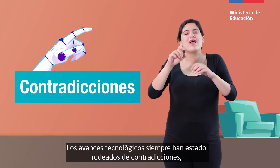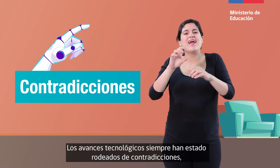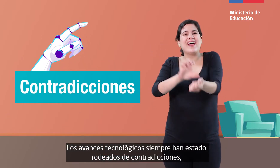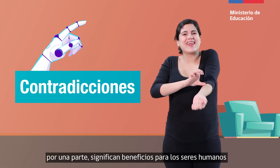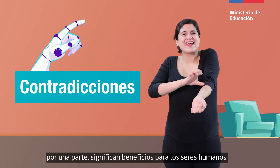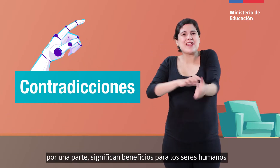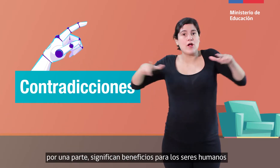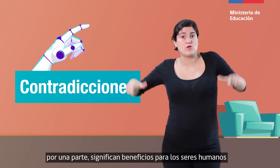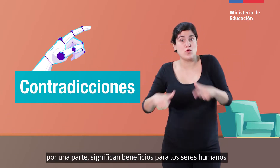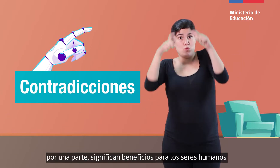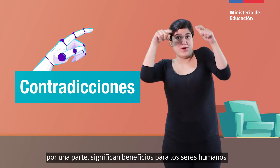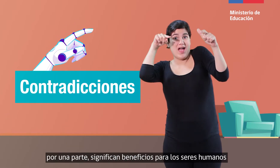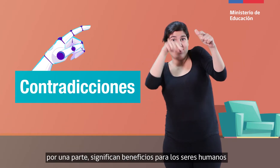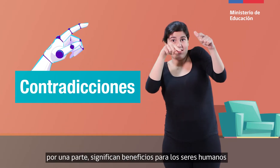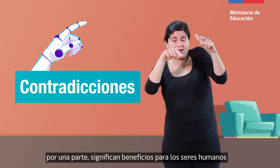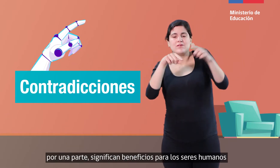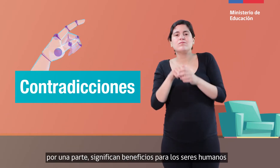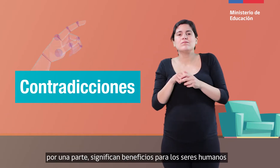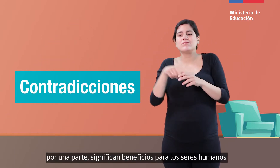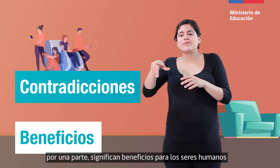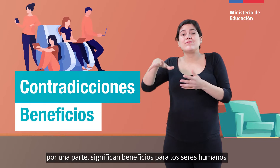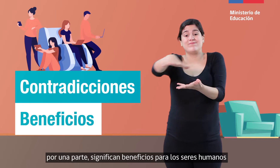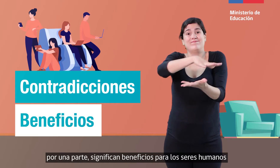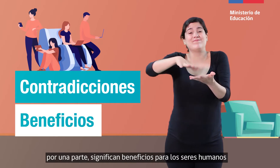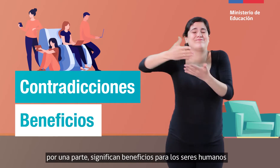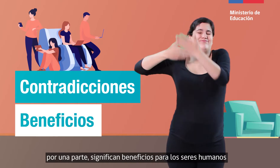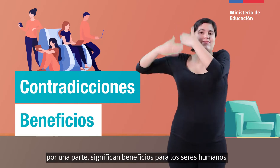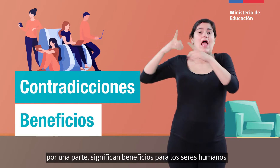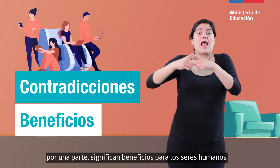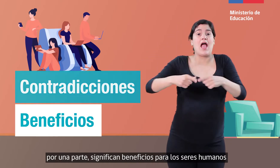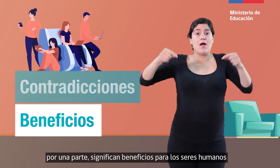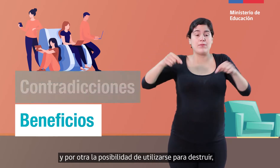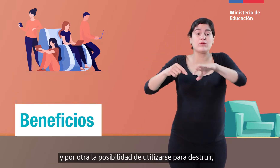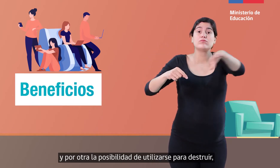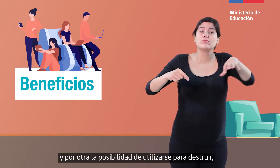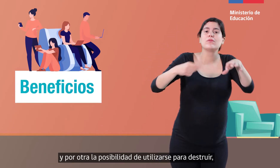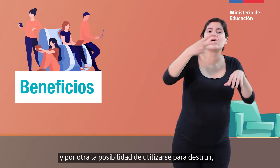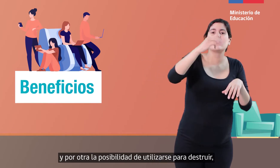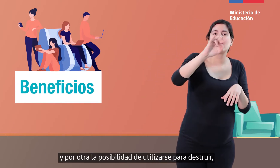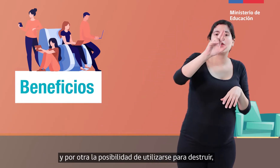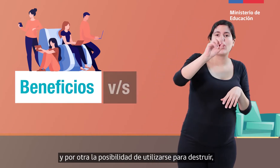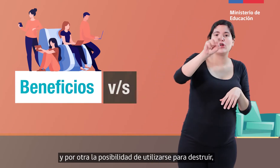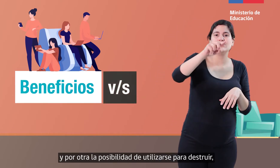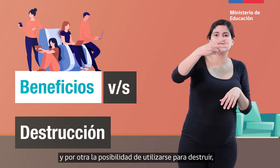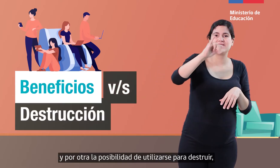Por una parte, significan beneficios para los seres humanos y por otra, la posibilidad de